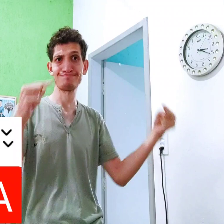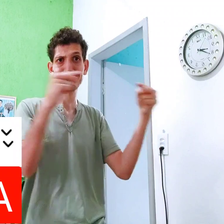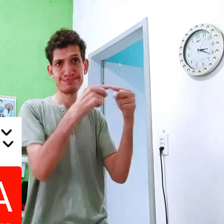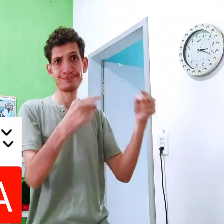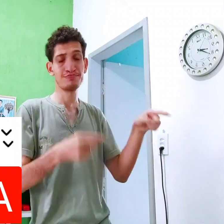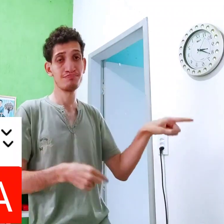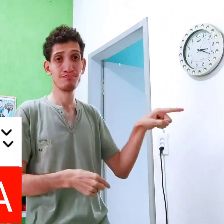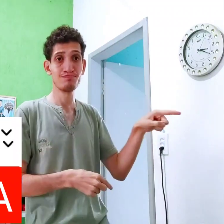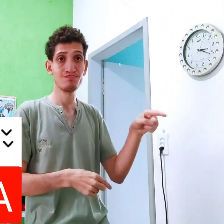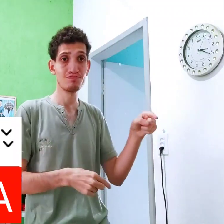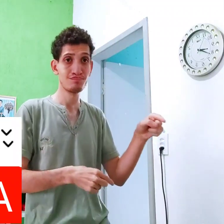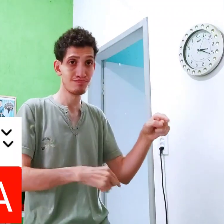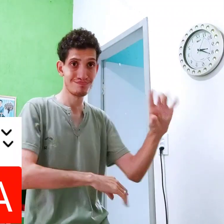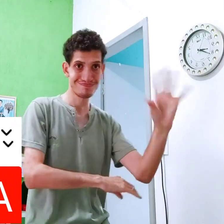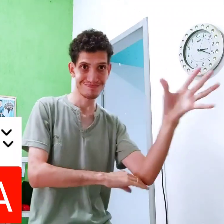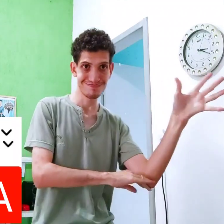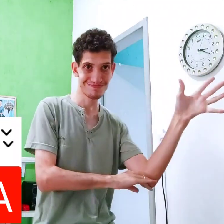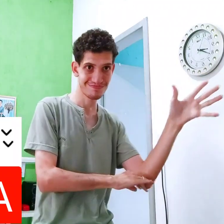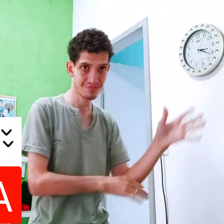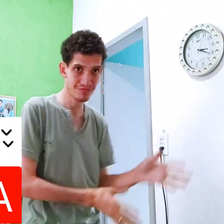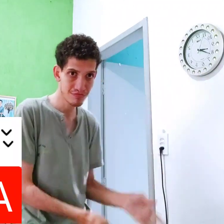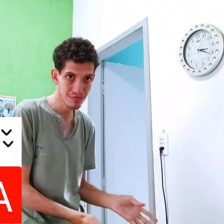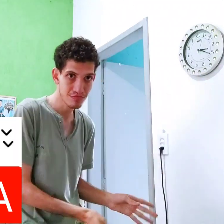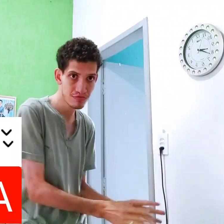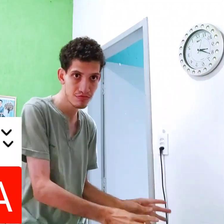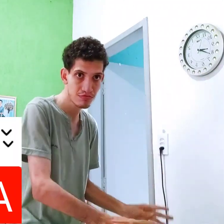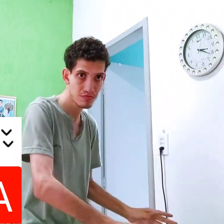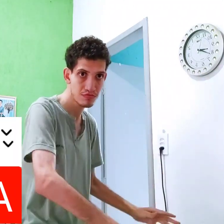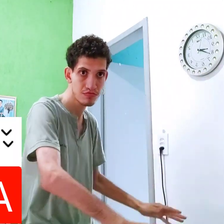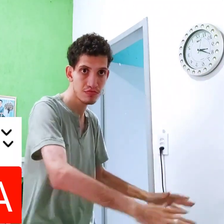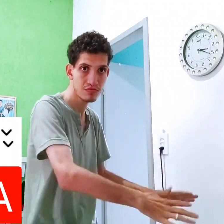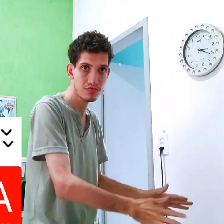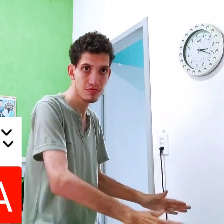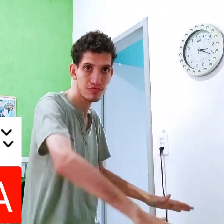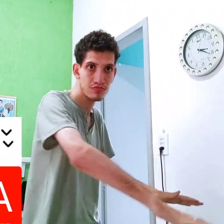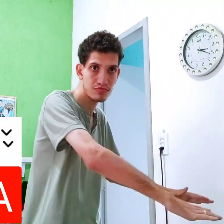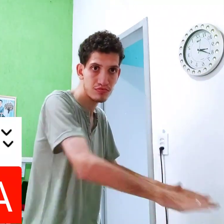Não Isso daqui é o quê? Tem uma plantação? Coloca ali perto